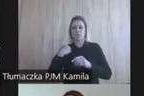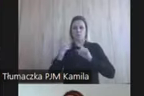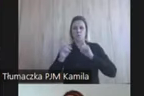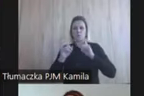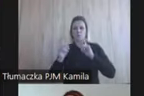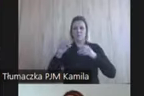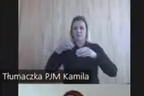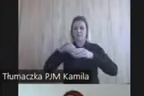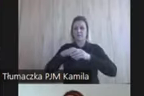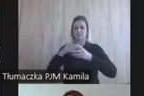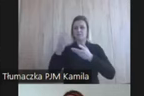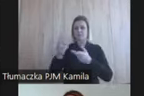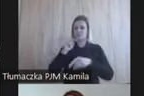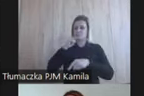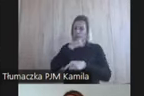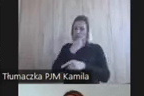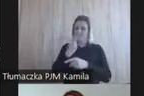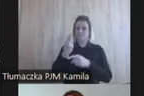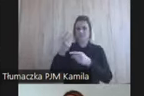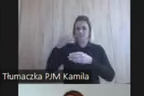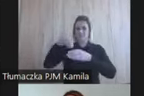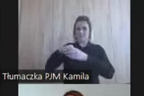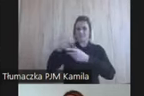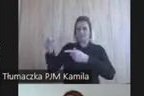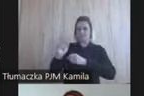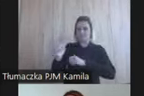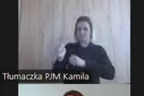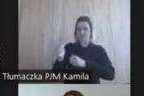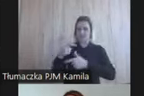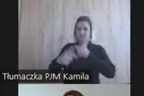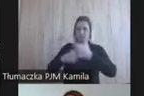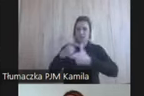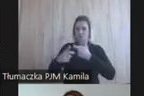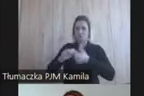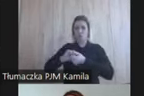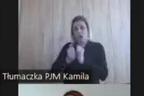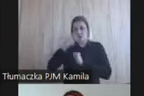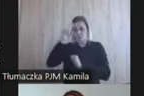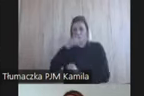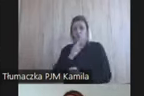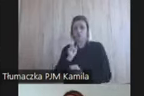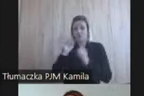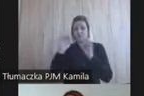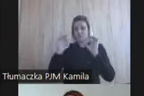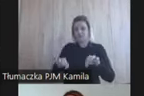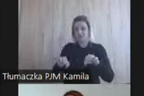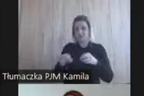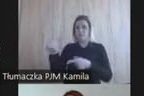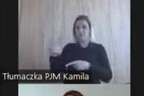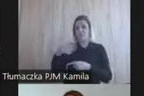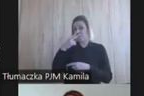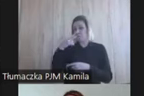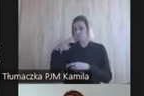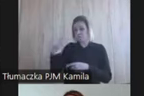często jest to krzywda wyrządzona przez specjalistów albo przez rodziców, którzy postrzegają